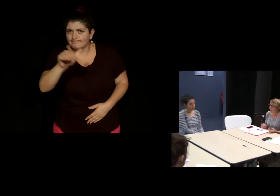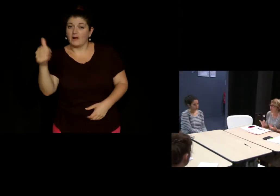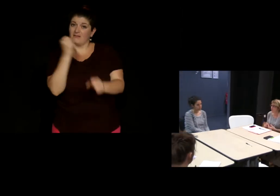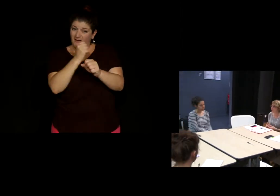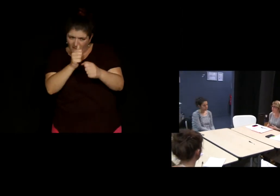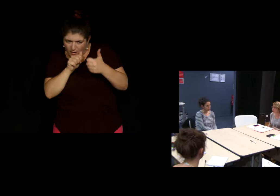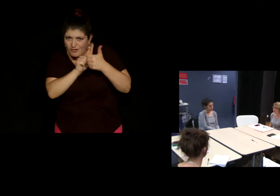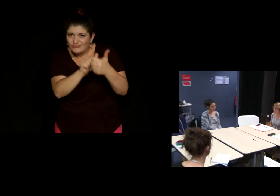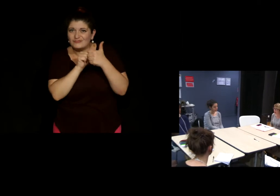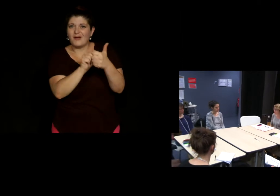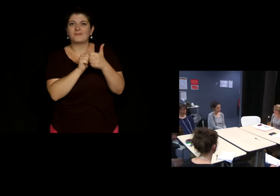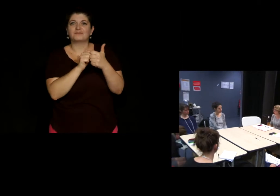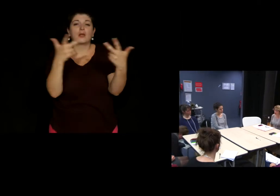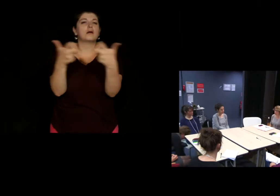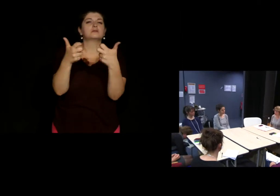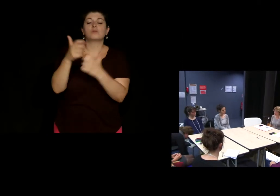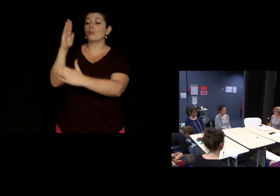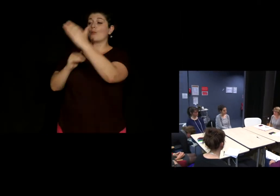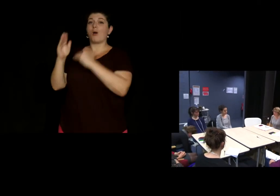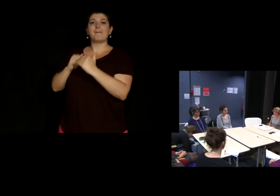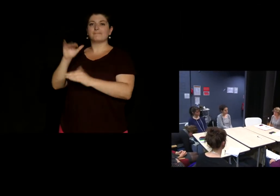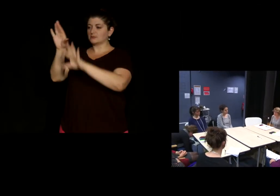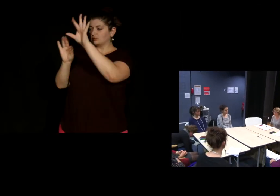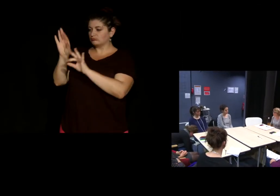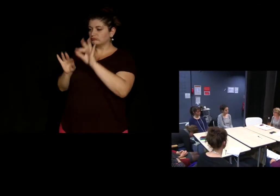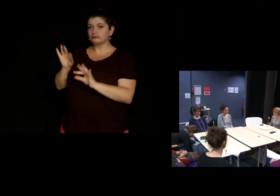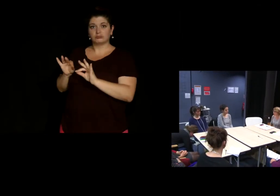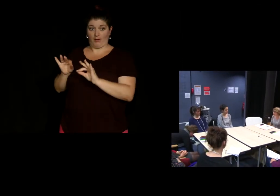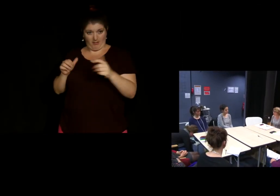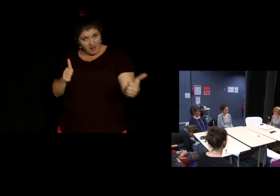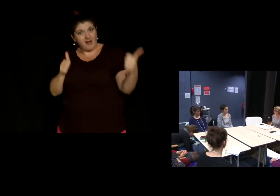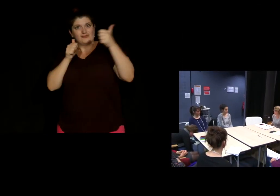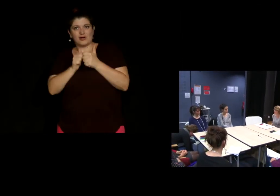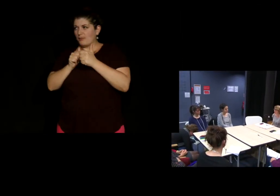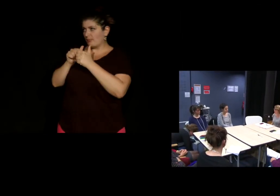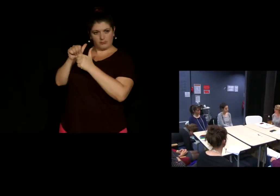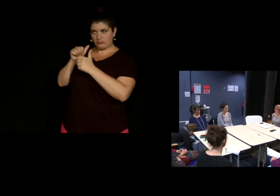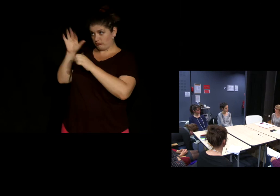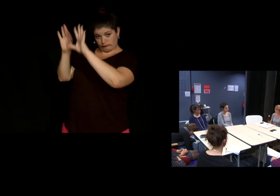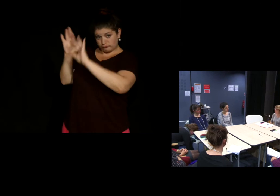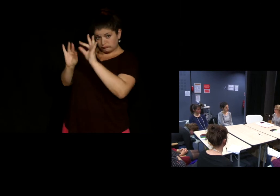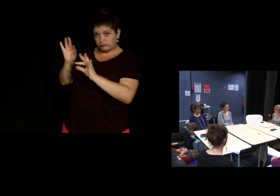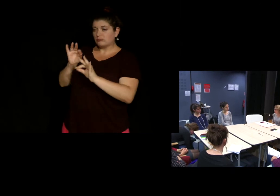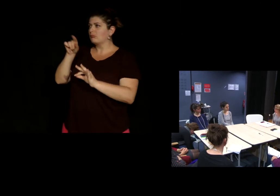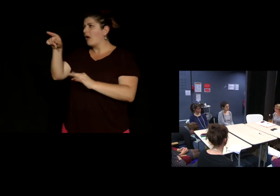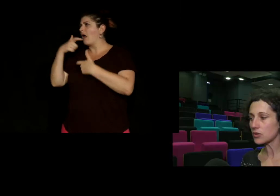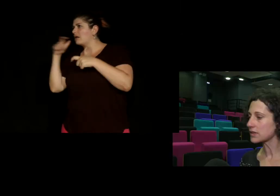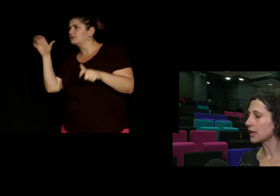voir avec eux pour monter une programmation quels sont les spectacles accessibles ou pas et ensuite des choses très